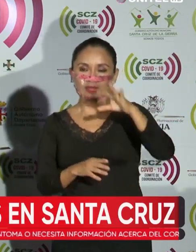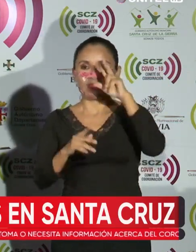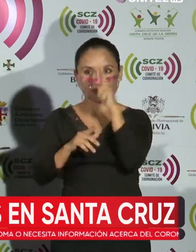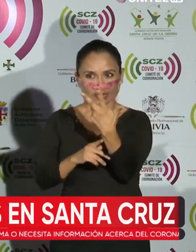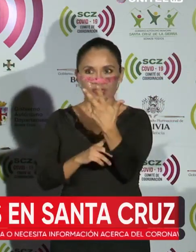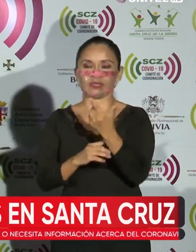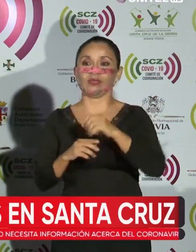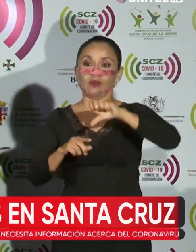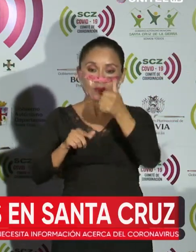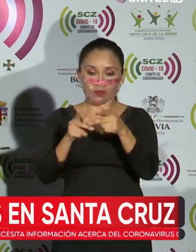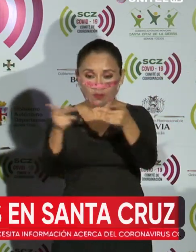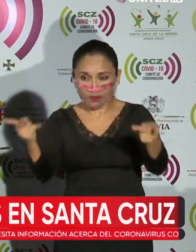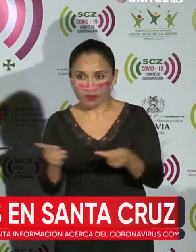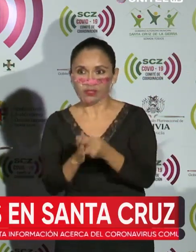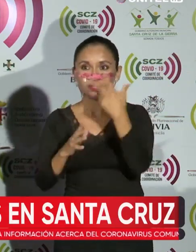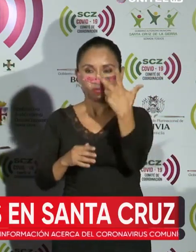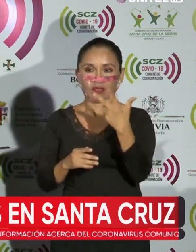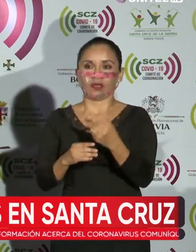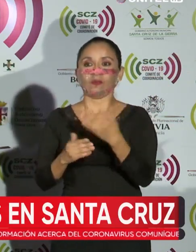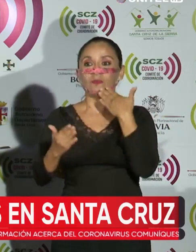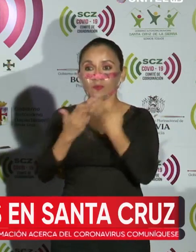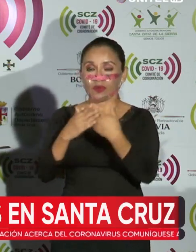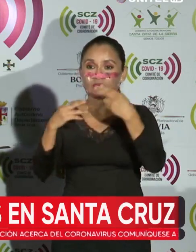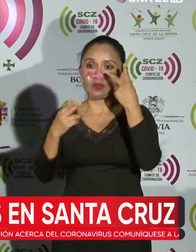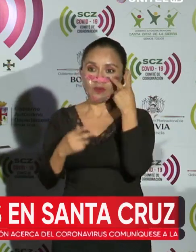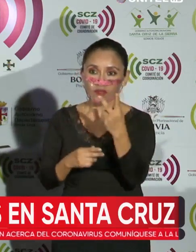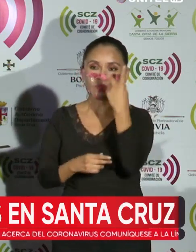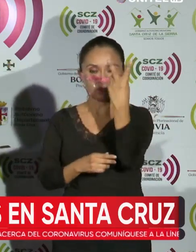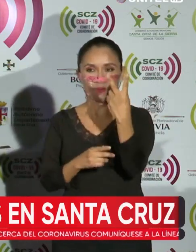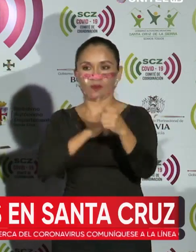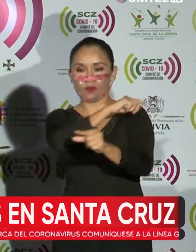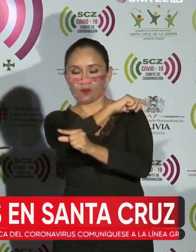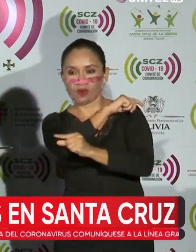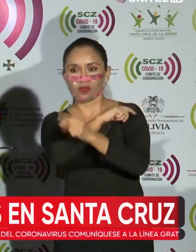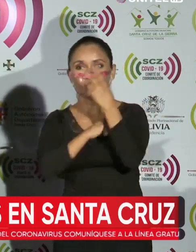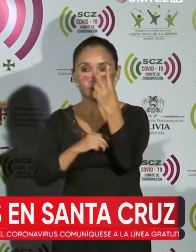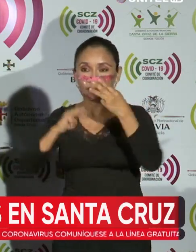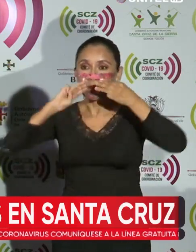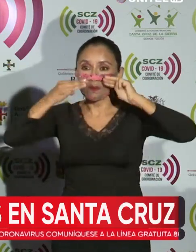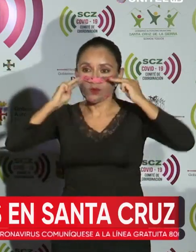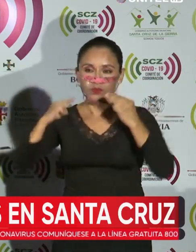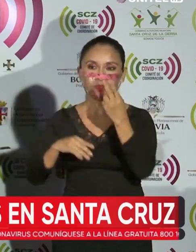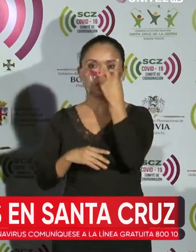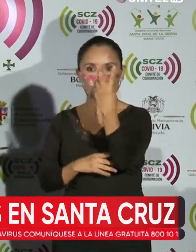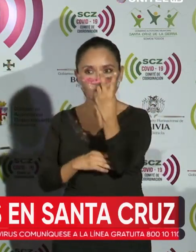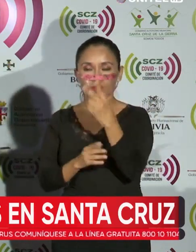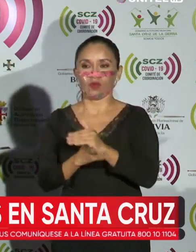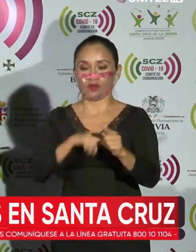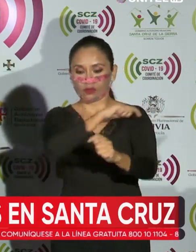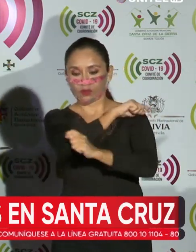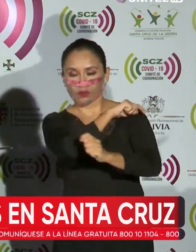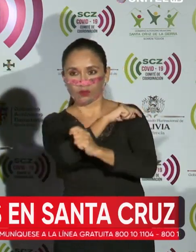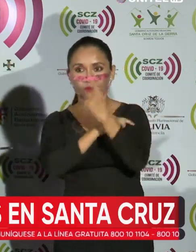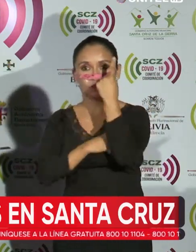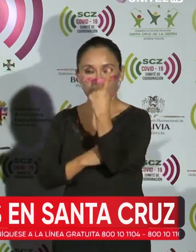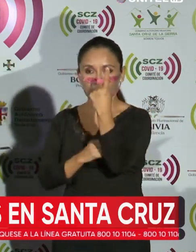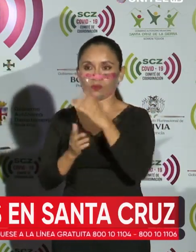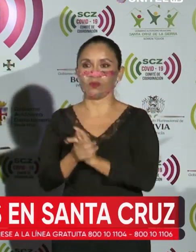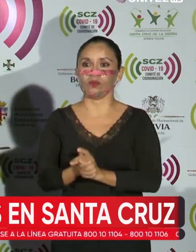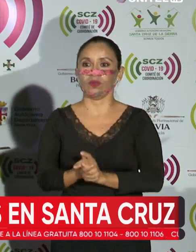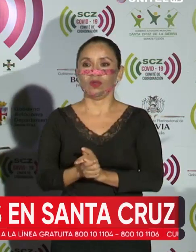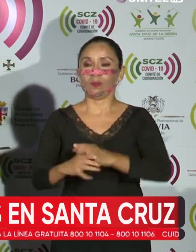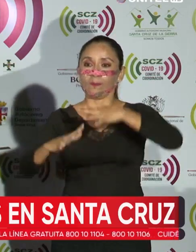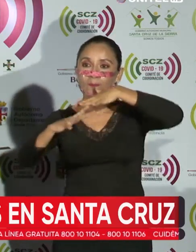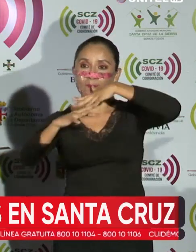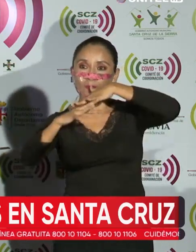3, Buenavista 2, La Guardia 2, Montero 2, El Torno 1 y